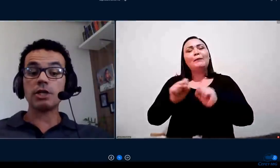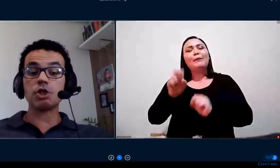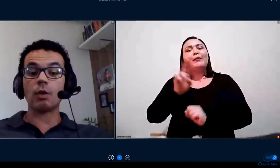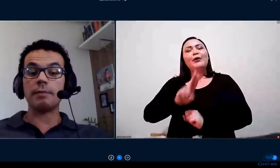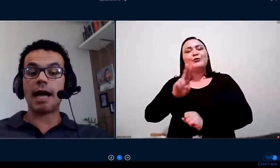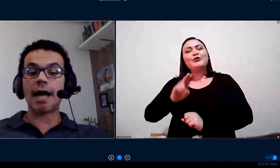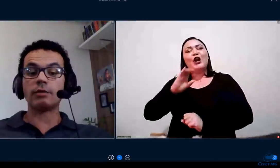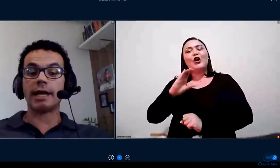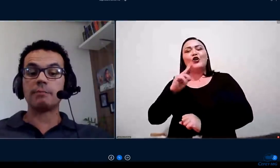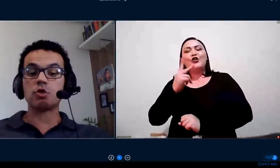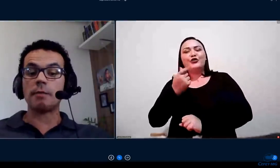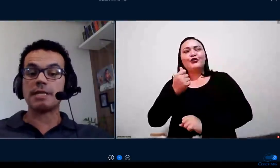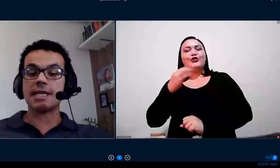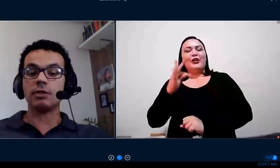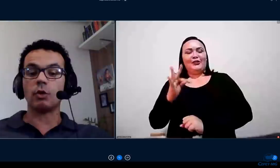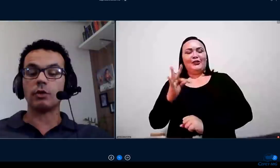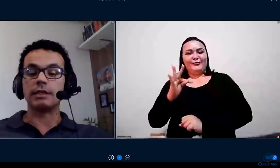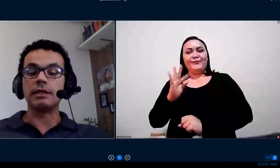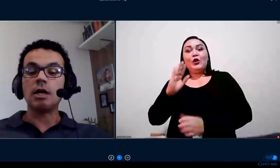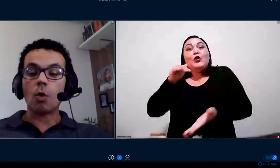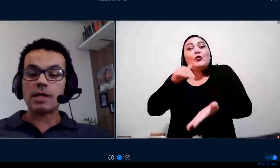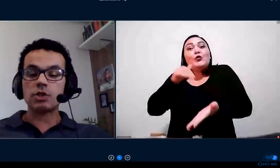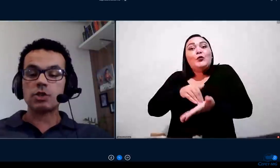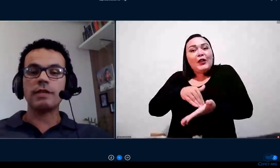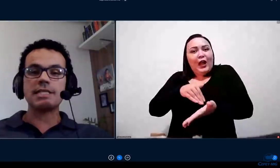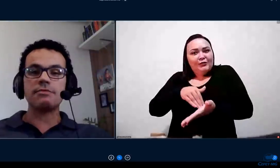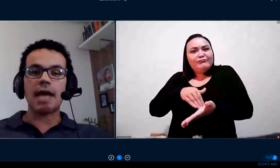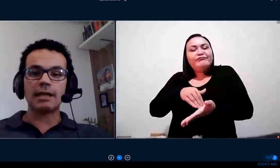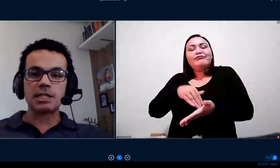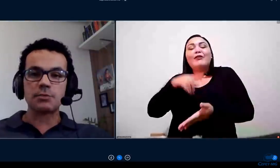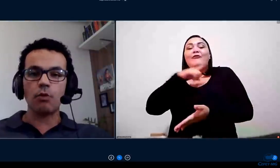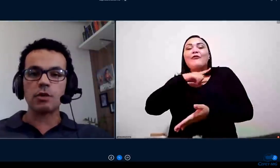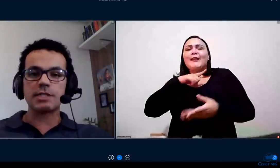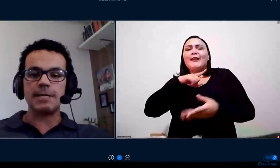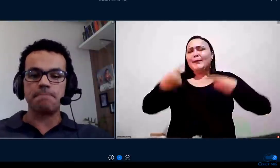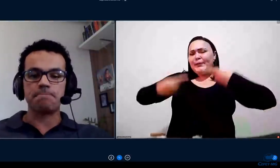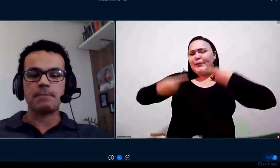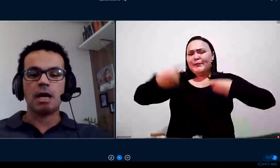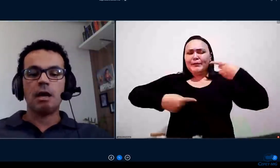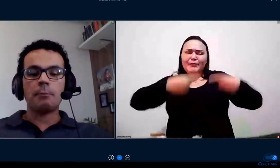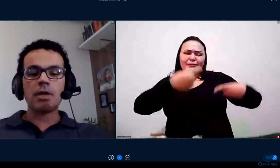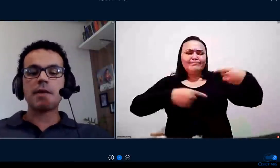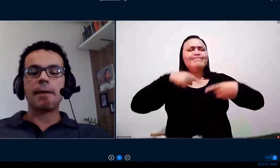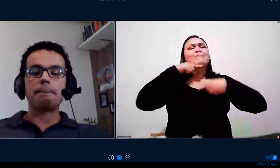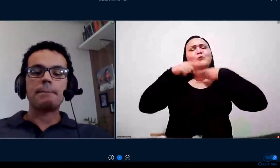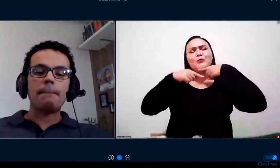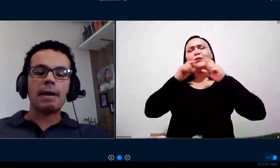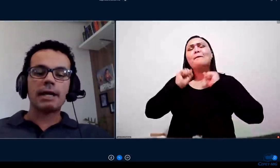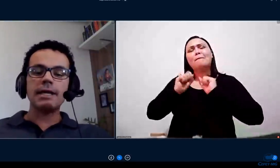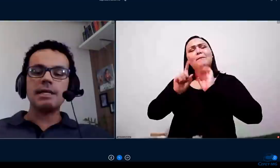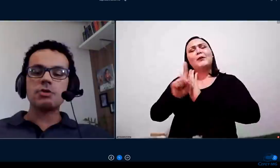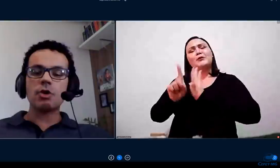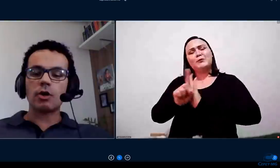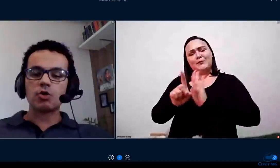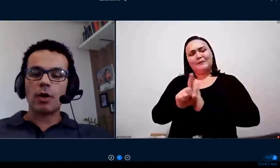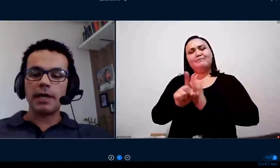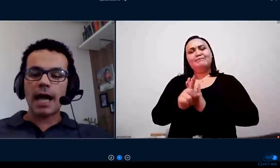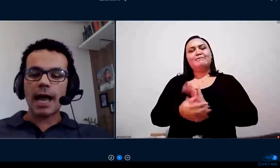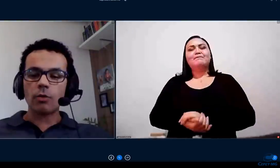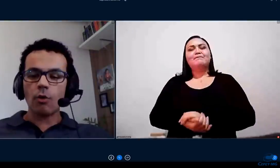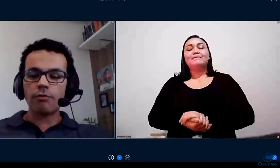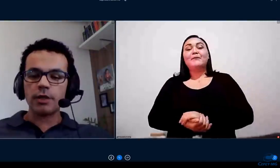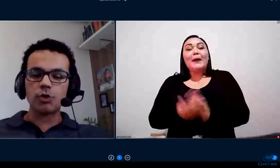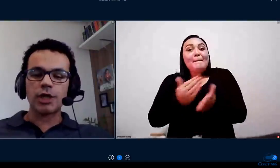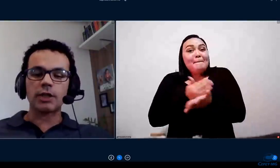Ao final deste webinário, teremos uma mesa redonda, com as dúvidas enviadas por você. Pois bem, para dar início ao nosso